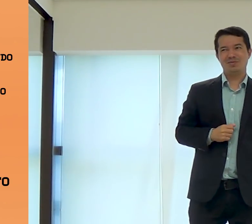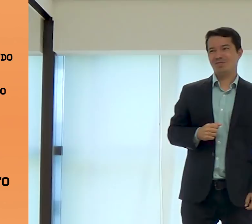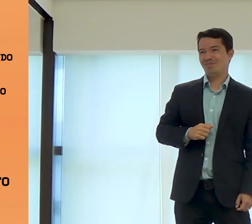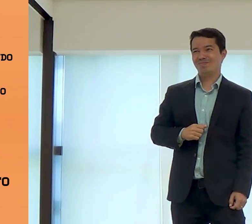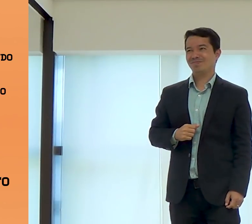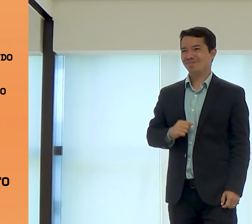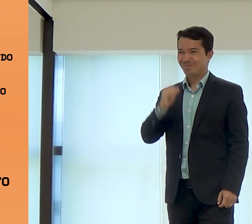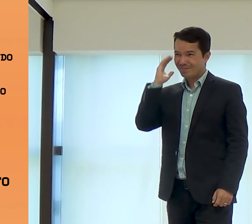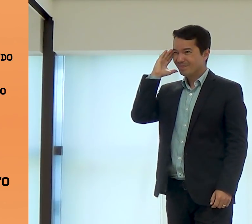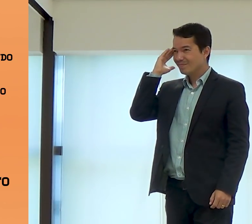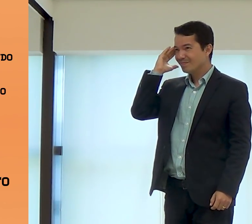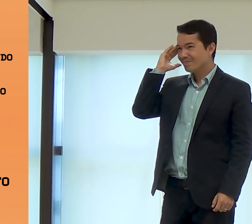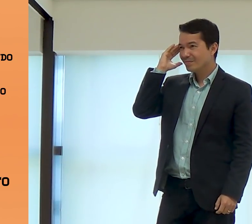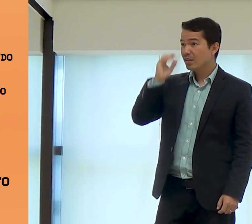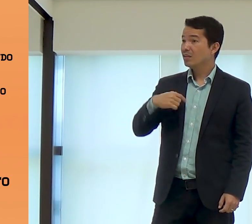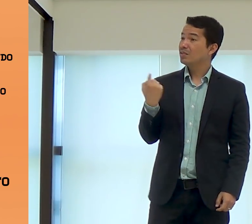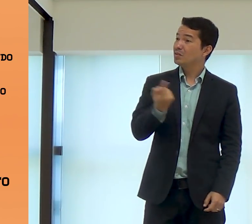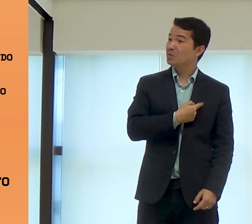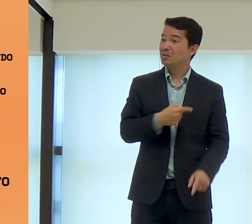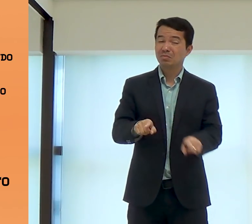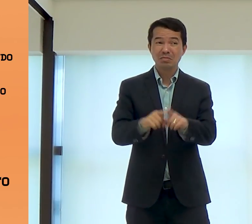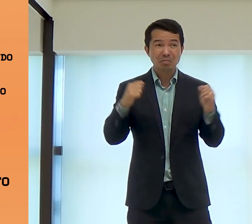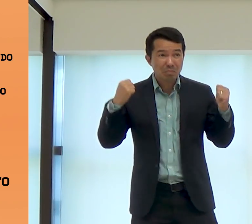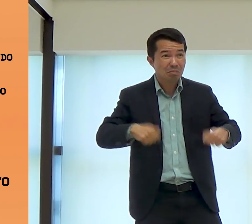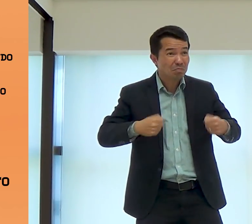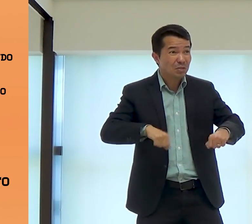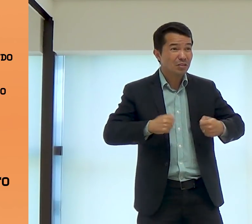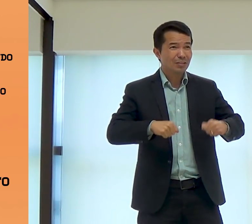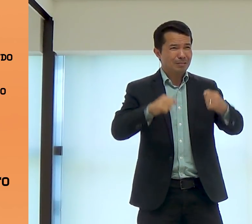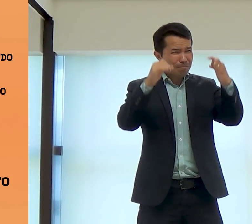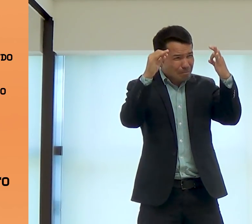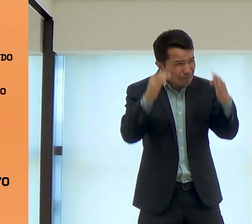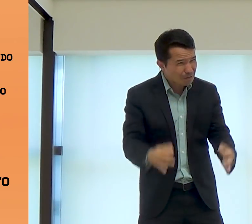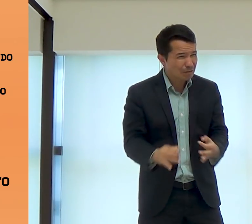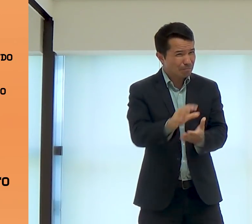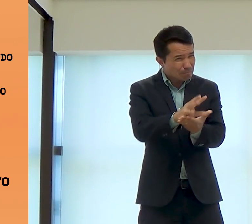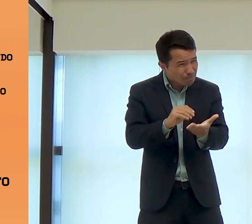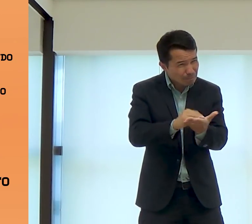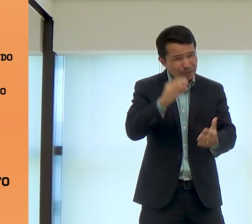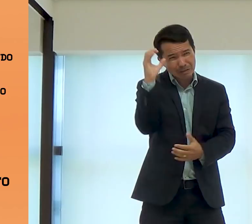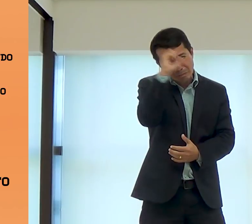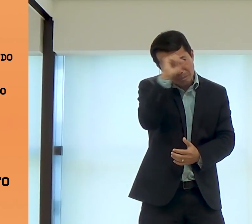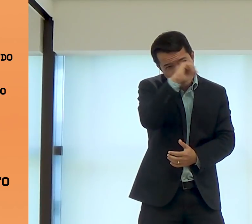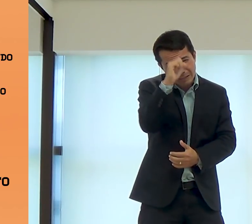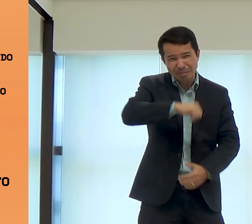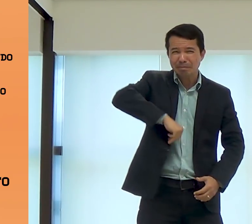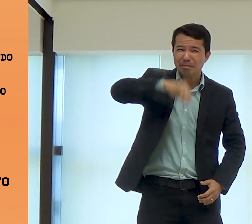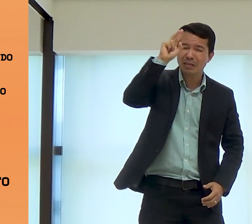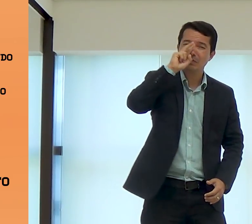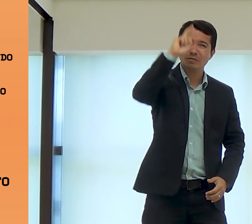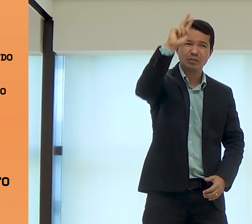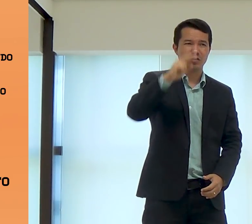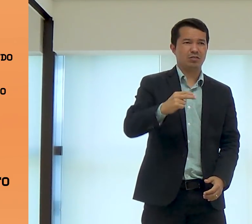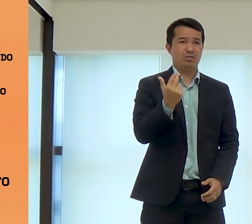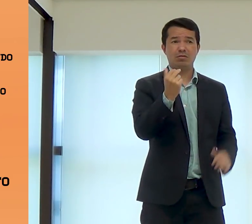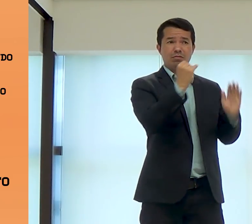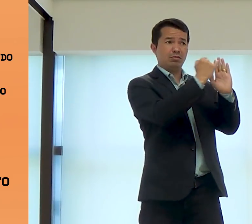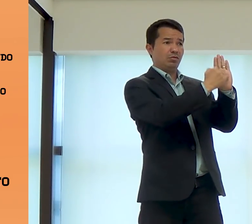O correto não combina com o correto. Ou você é uma coisa, ou você é outra. Nós